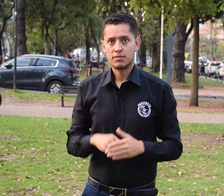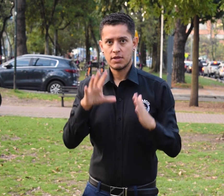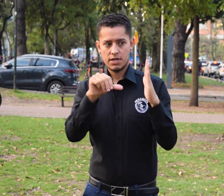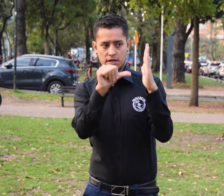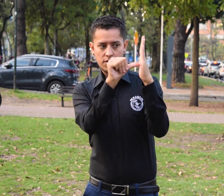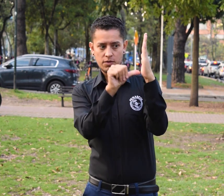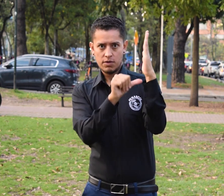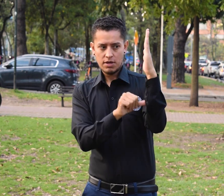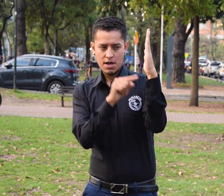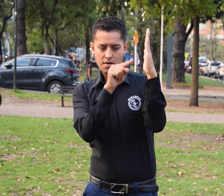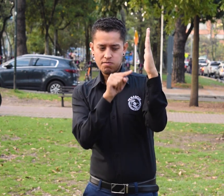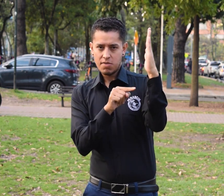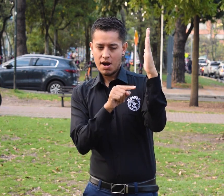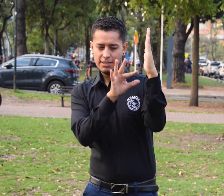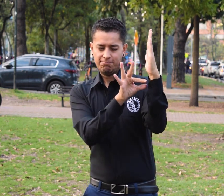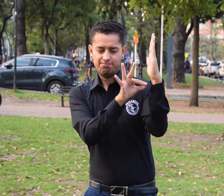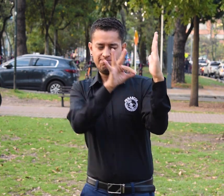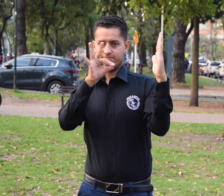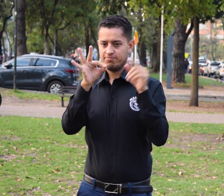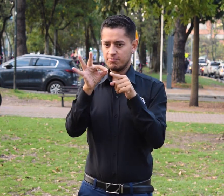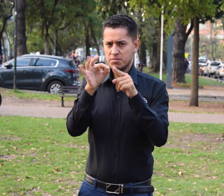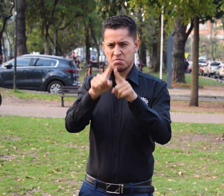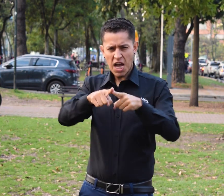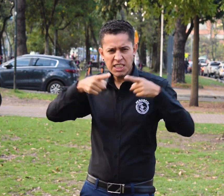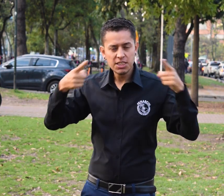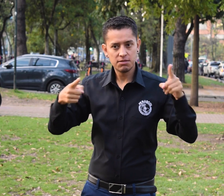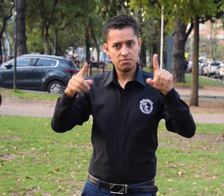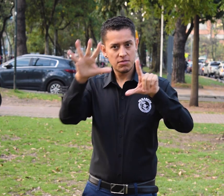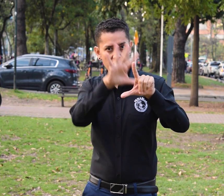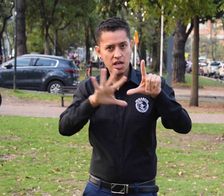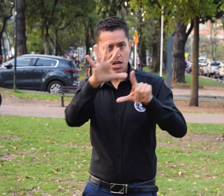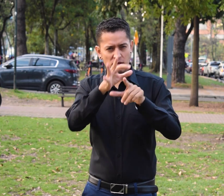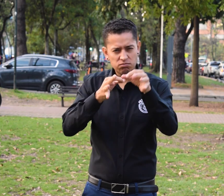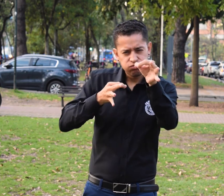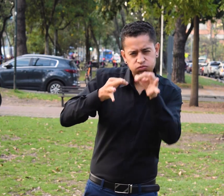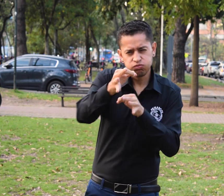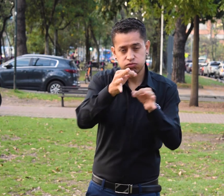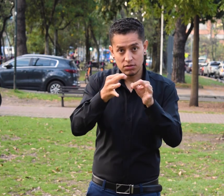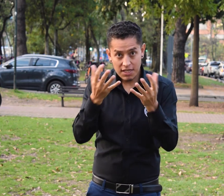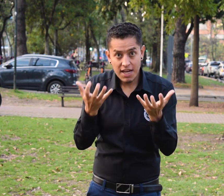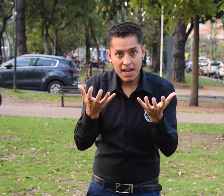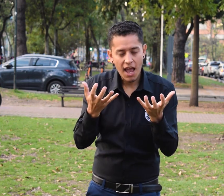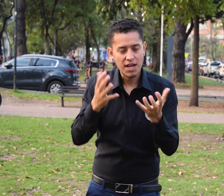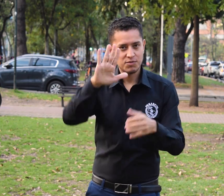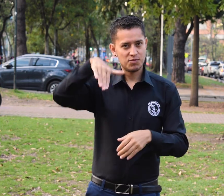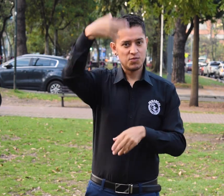¿Les gustaría saber más de algún artículo en específico? Pronto publicaremos más información.